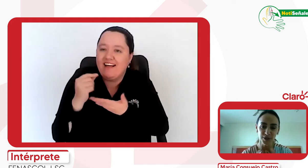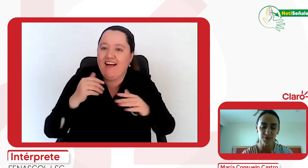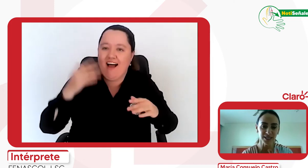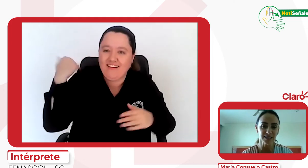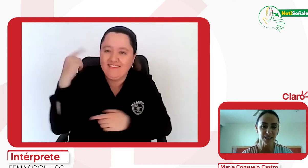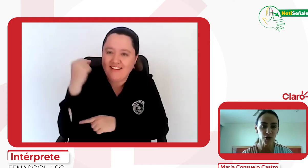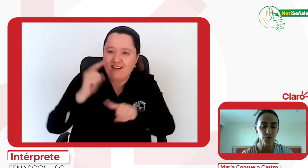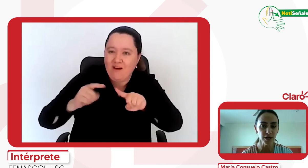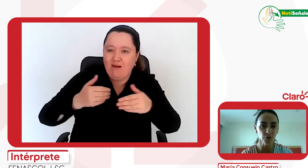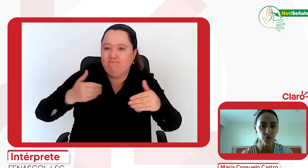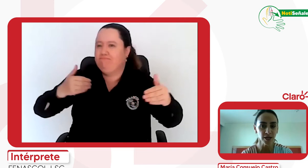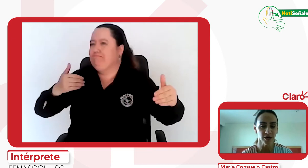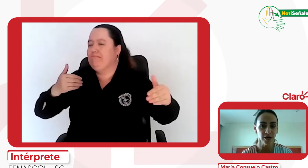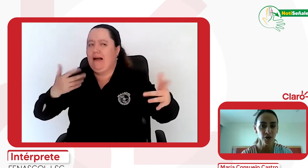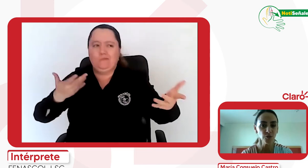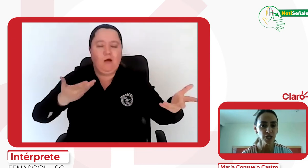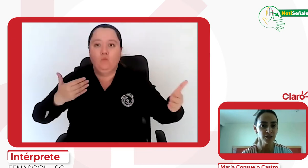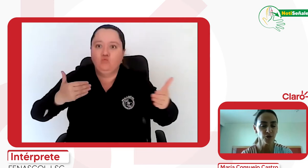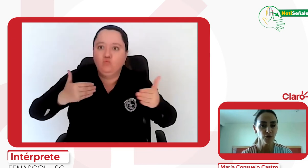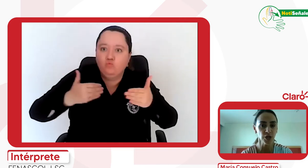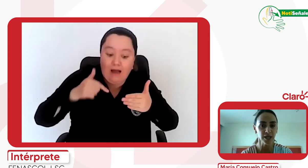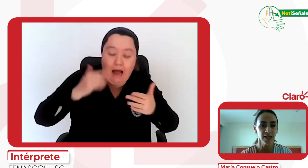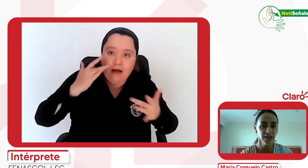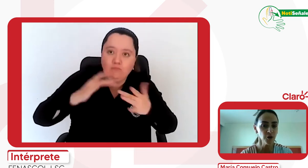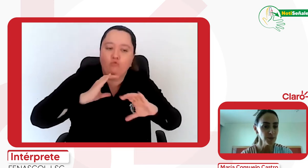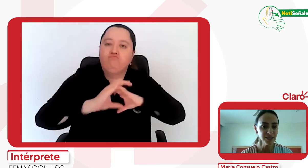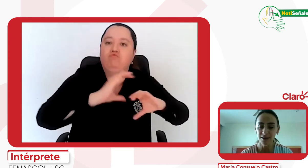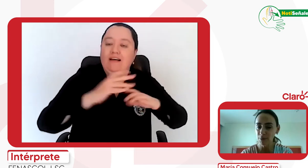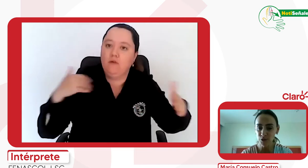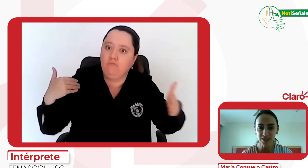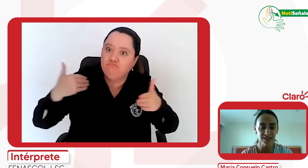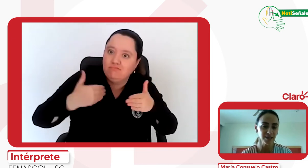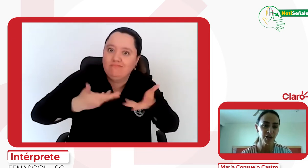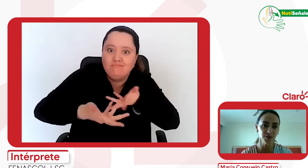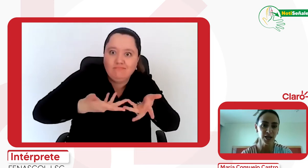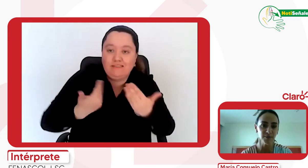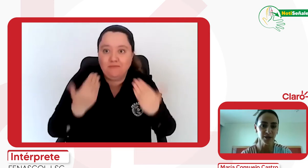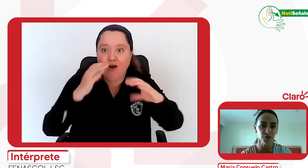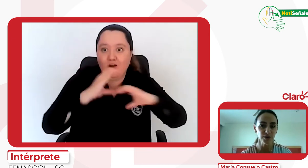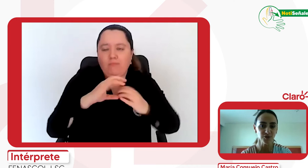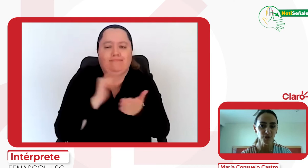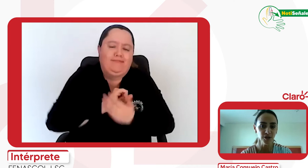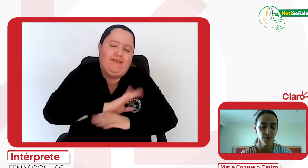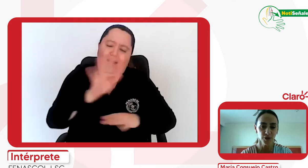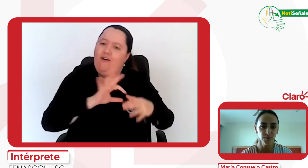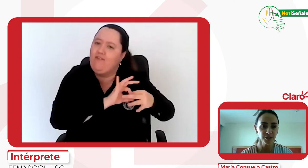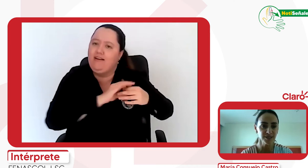permitían tener una comunicación fluida. Y obviamente vamos a seguir trabajando de la mano con FENASCOL porque, pues,